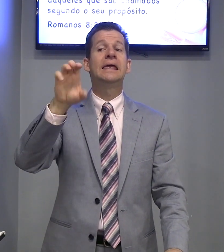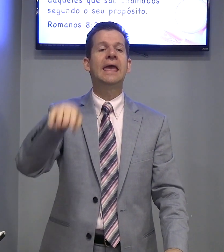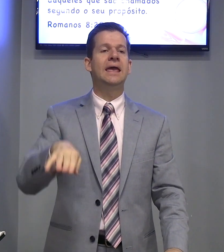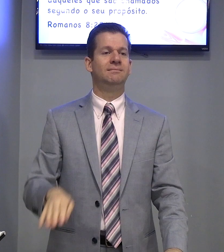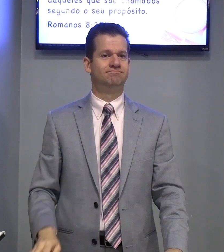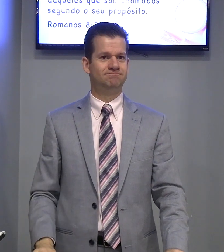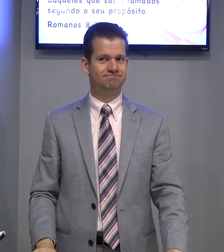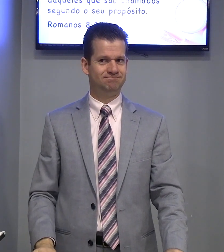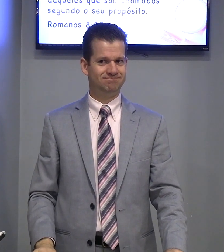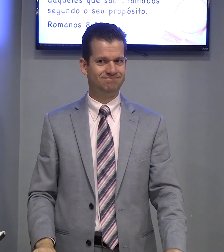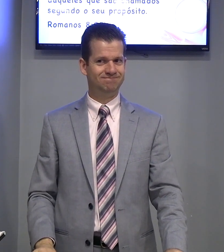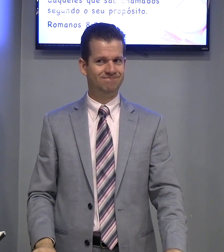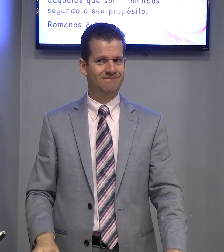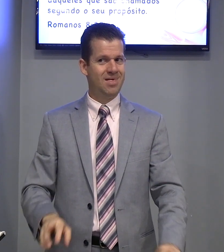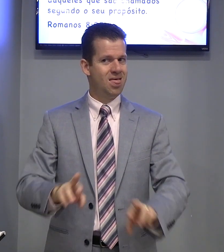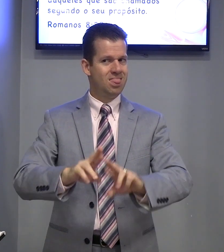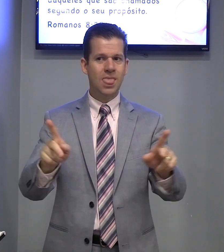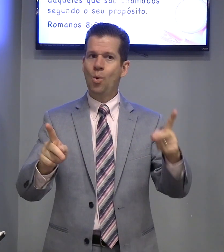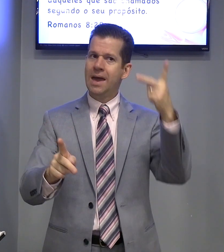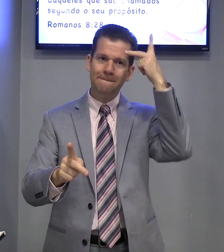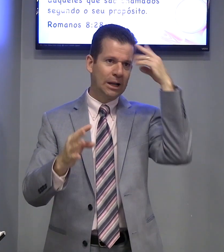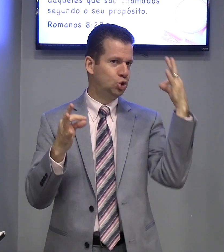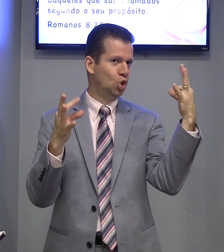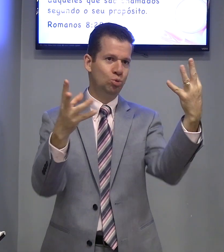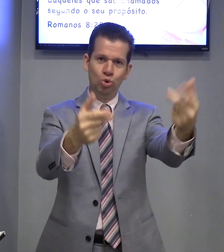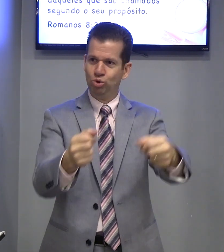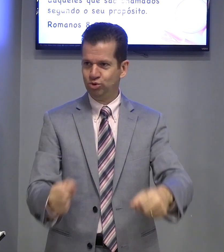Quem? Não é para todo mundo.